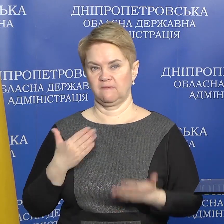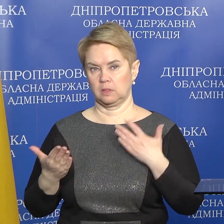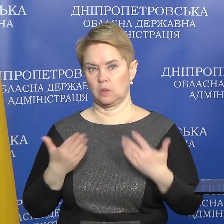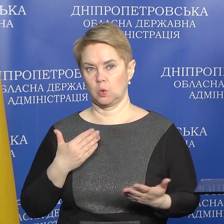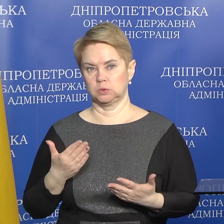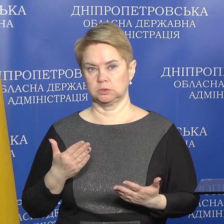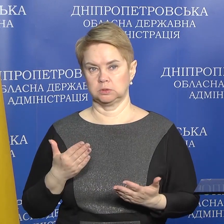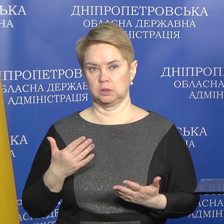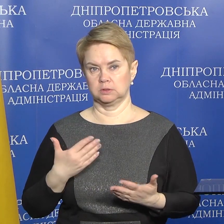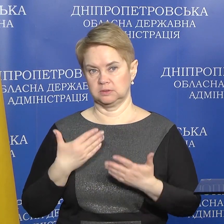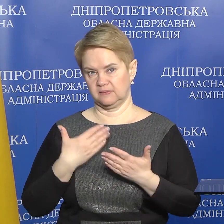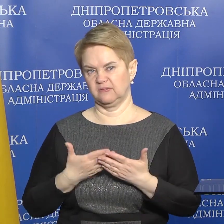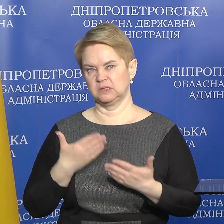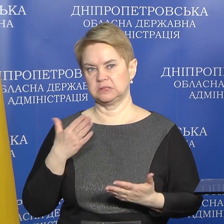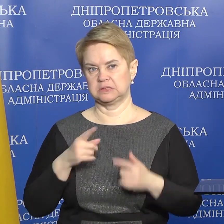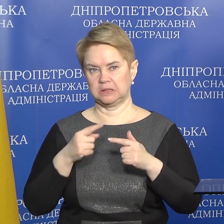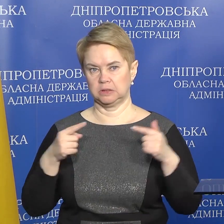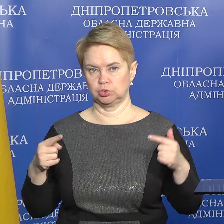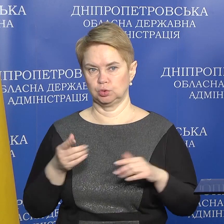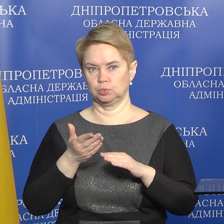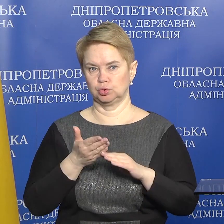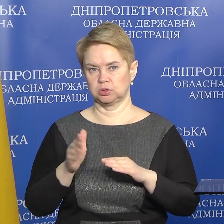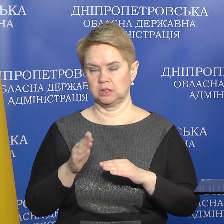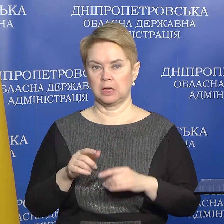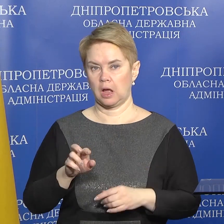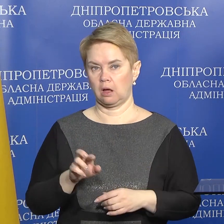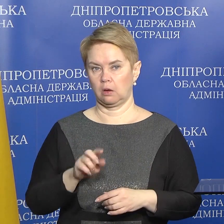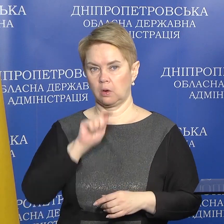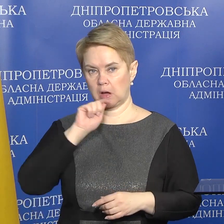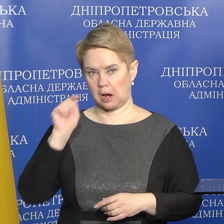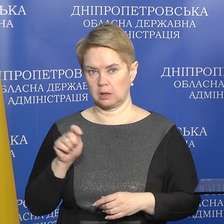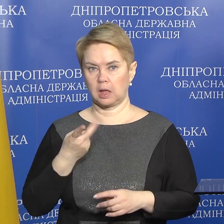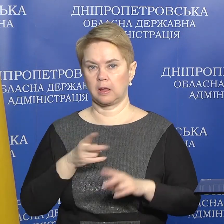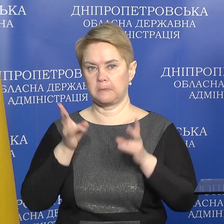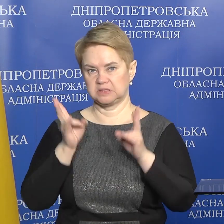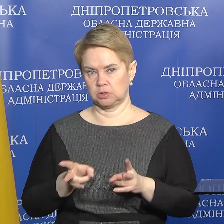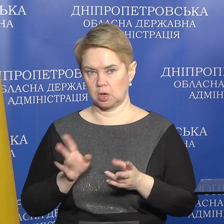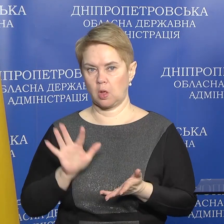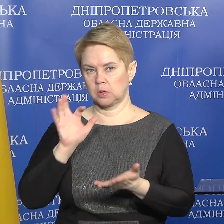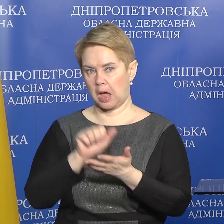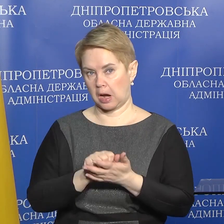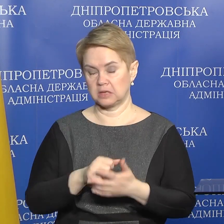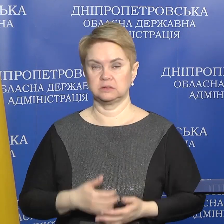з іншими частинами країни, які постраждали від безпосередньої агресії.